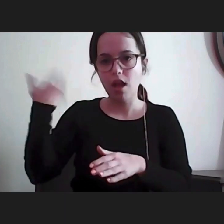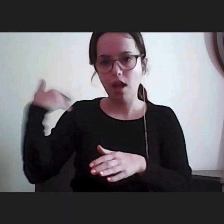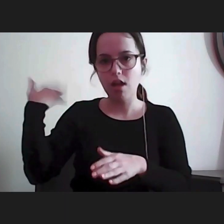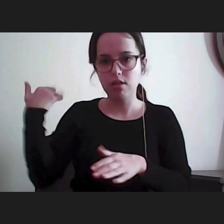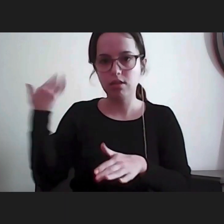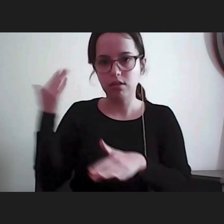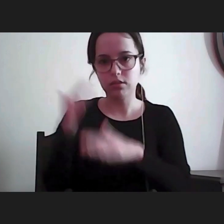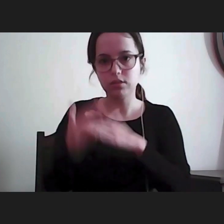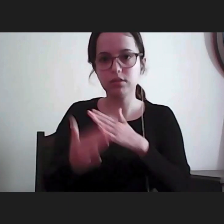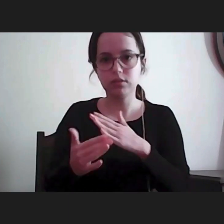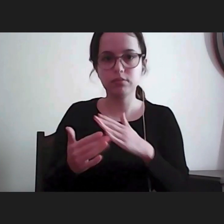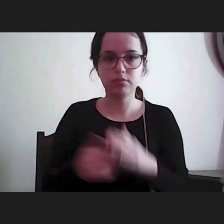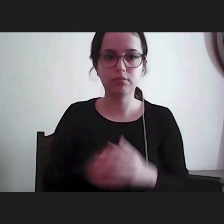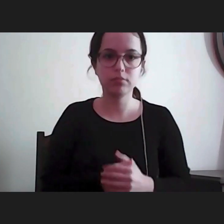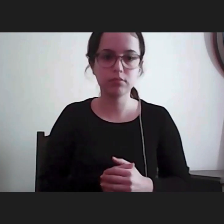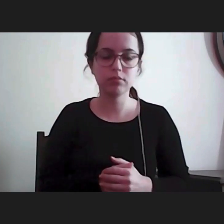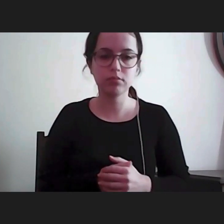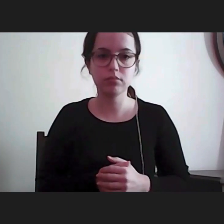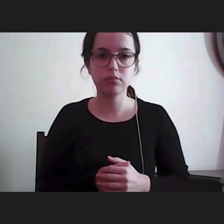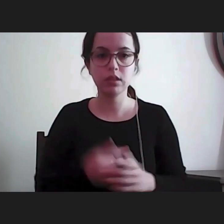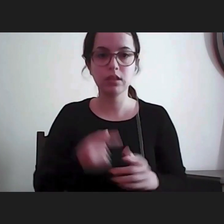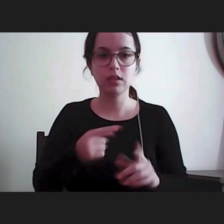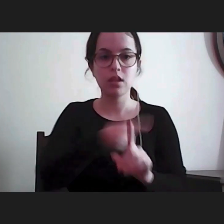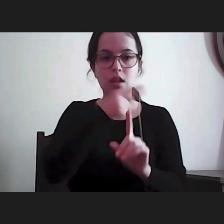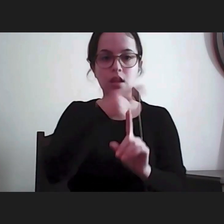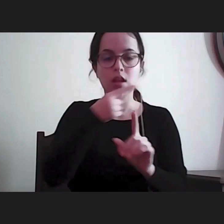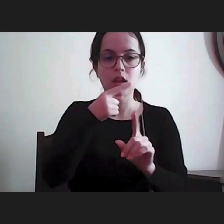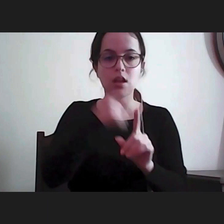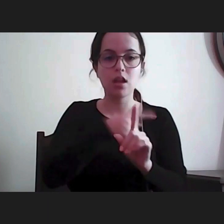própria instituição desde 1975.